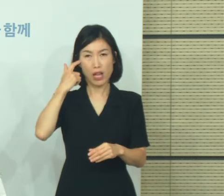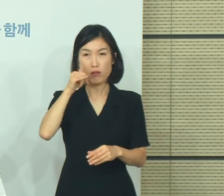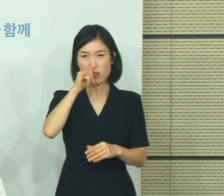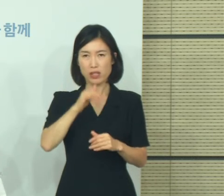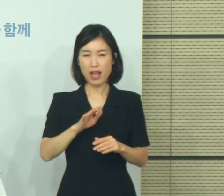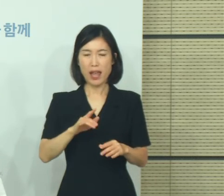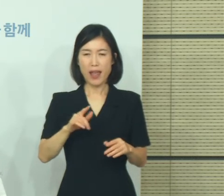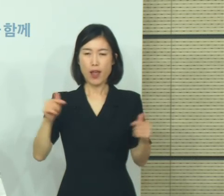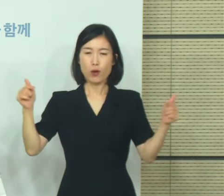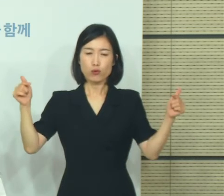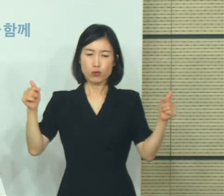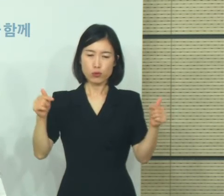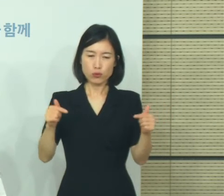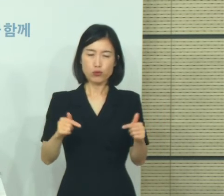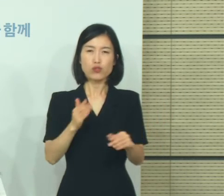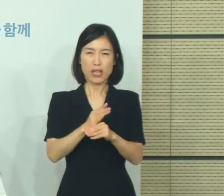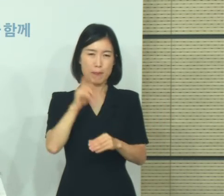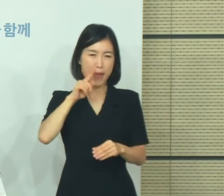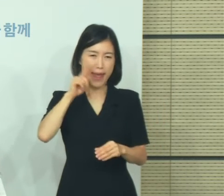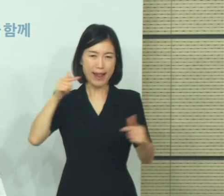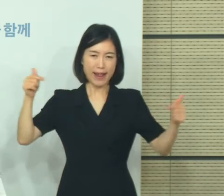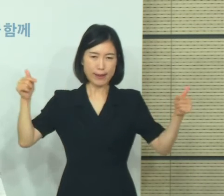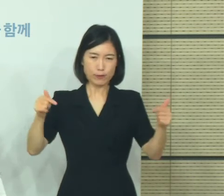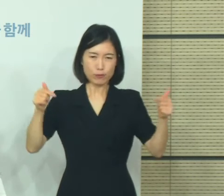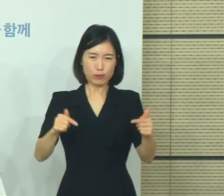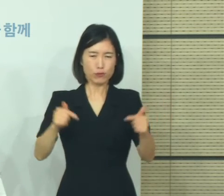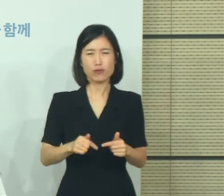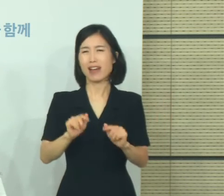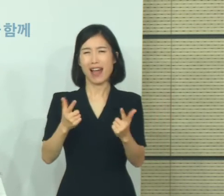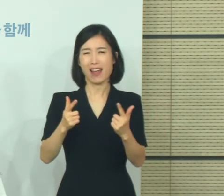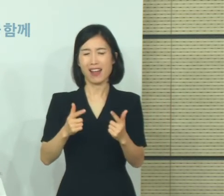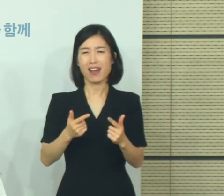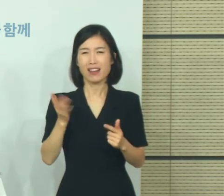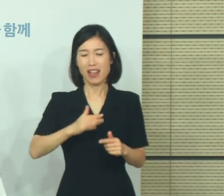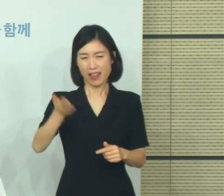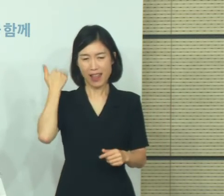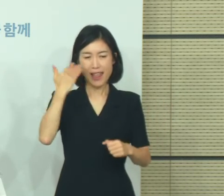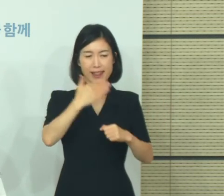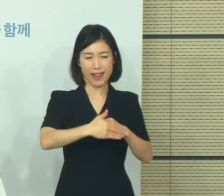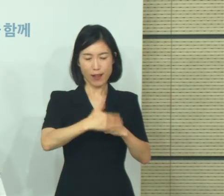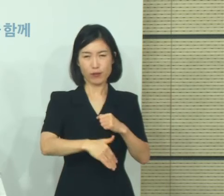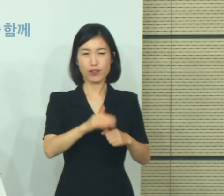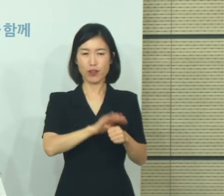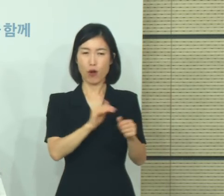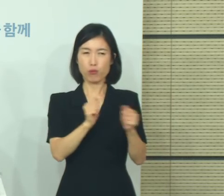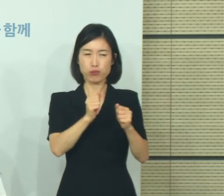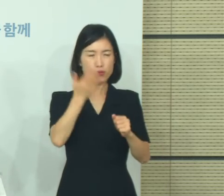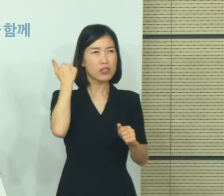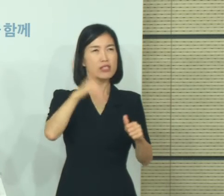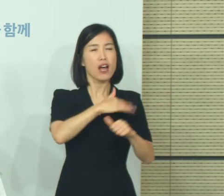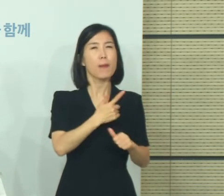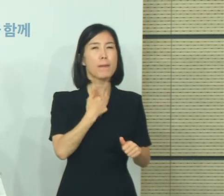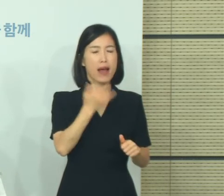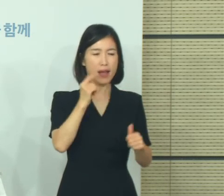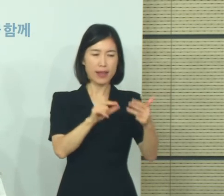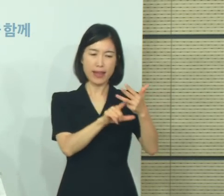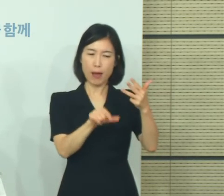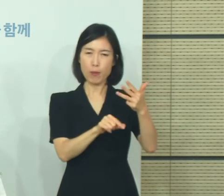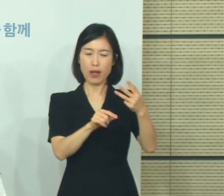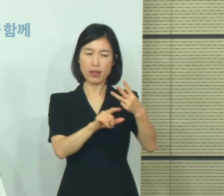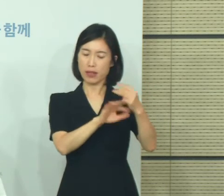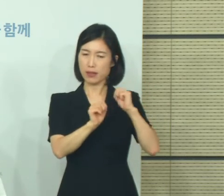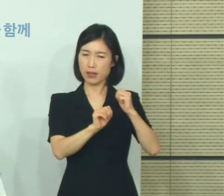계속해서 감소를 하는 경향보다는 예전에 대구, 경북의 상황을 보더라도 3월 달에는 감소를 하다가도